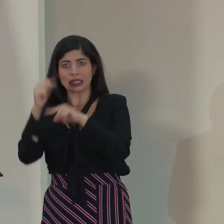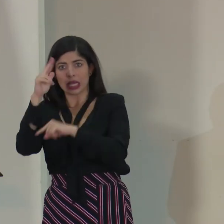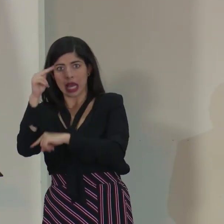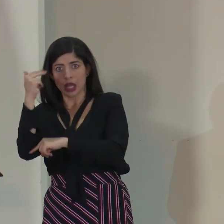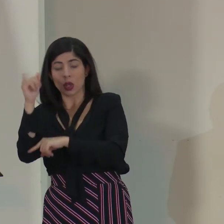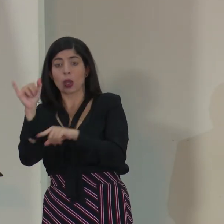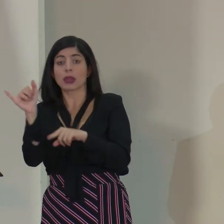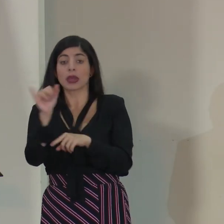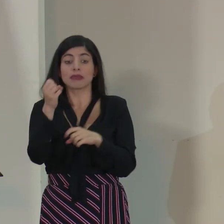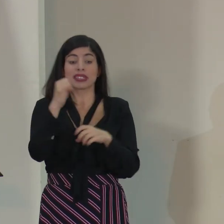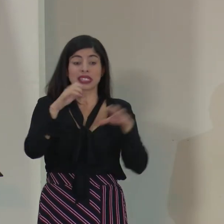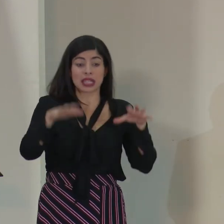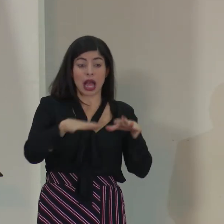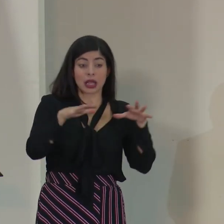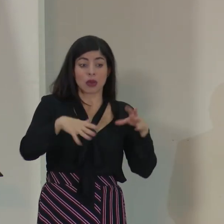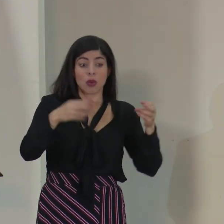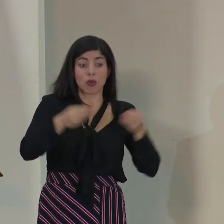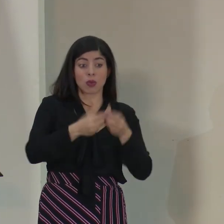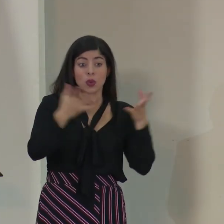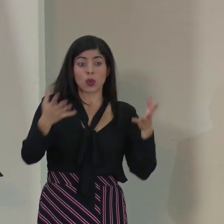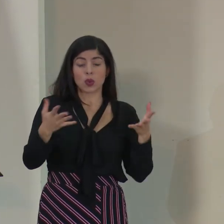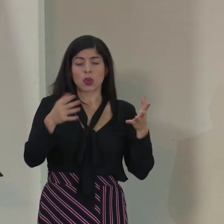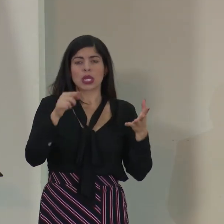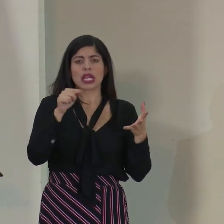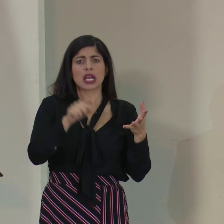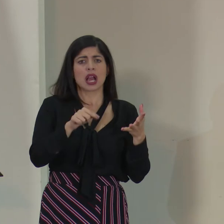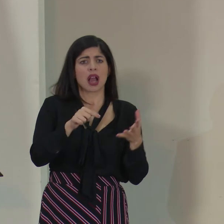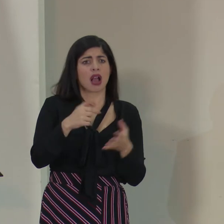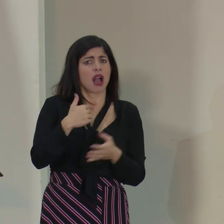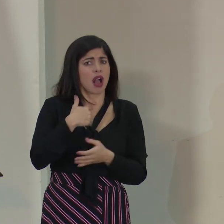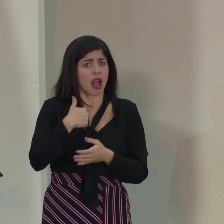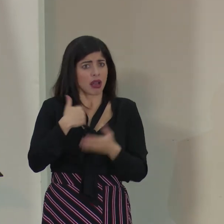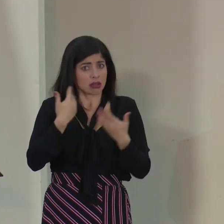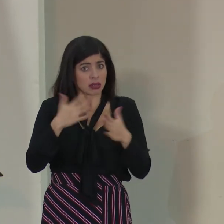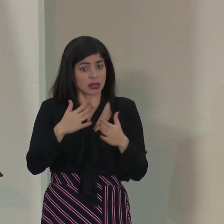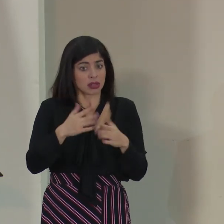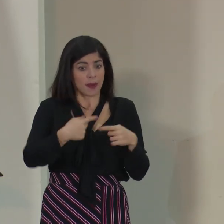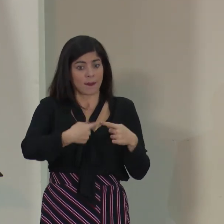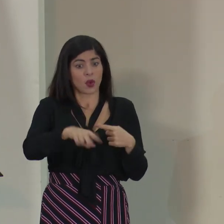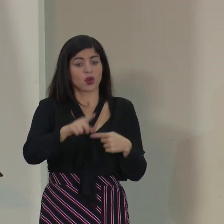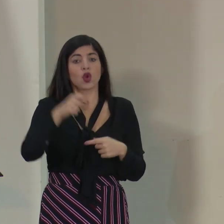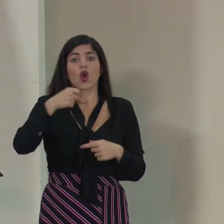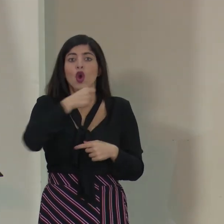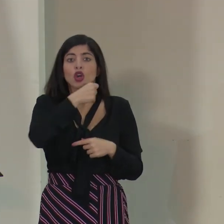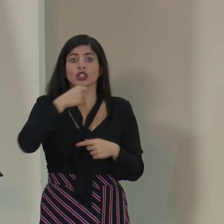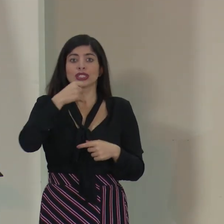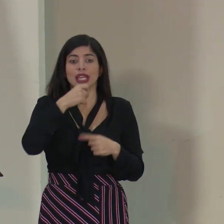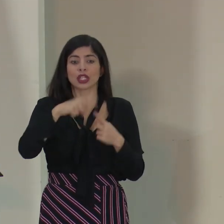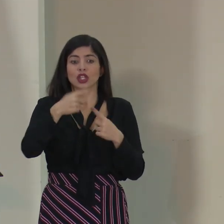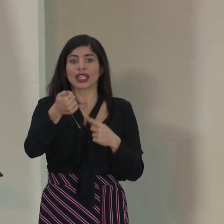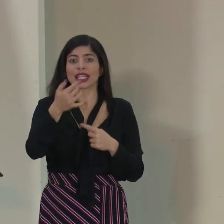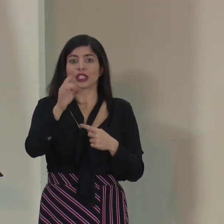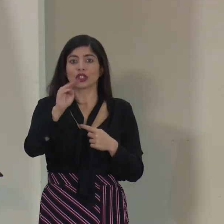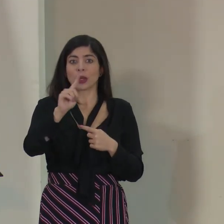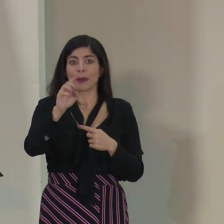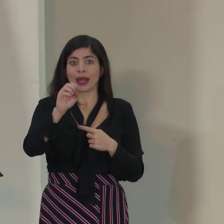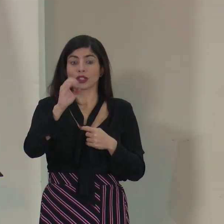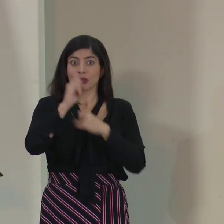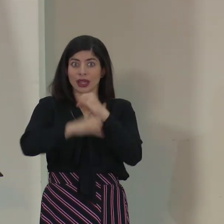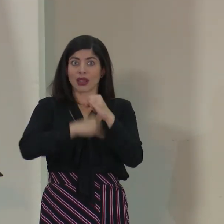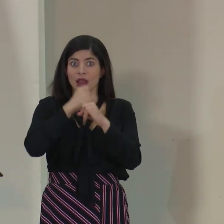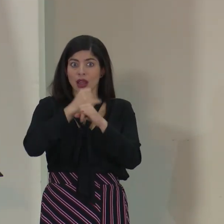el caso también de los eventos masivos, se tiene ya programado un concierto para el 18 de marzo internacional,